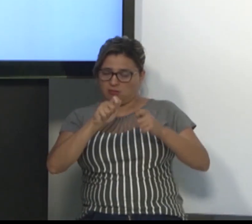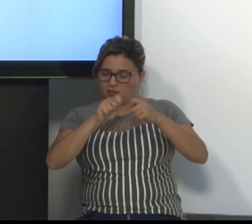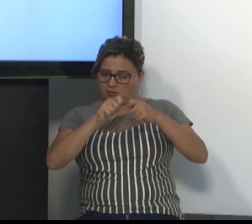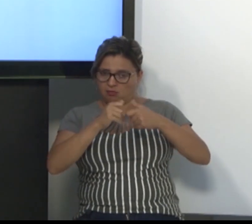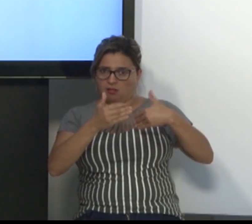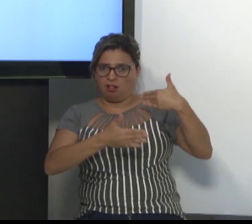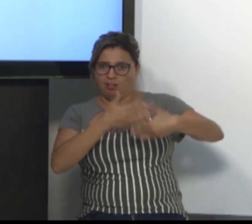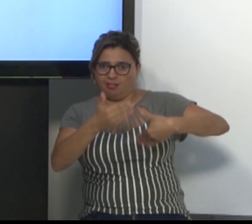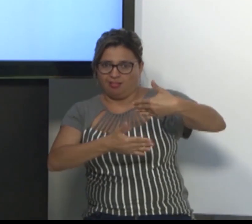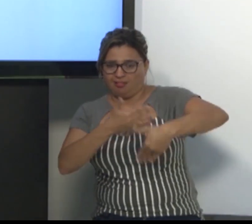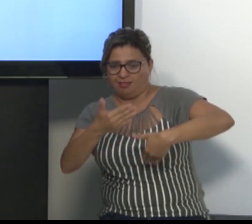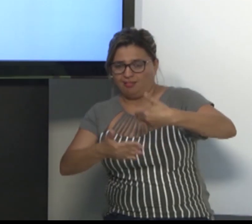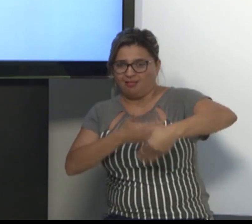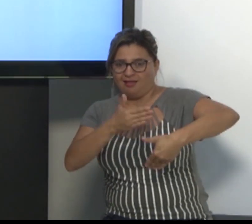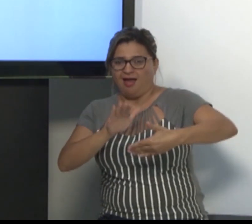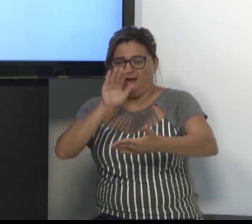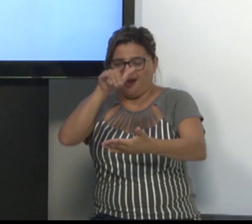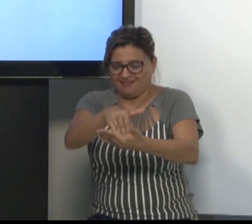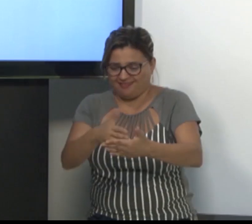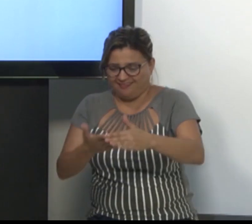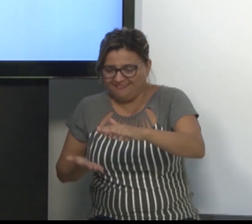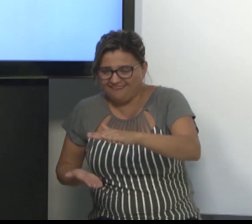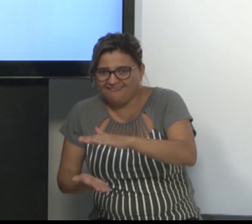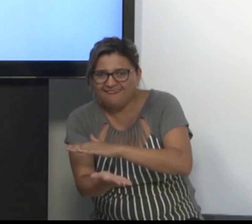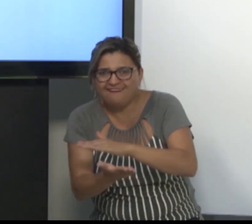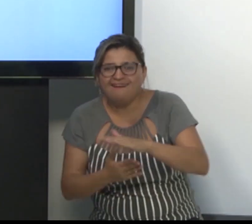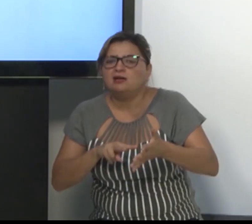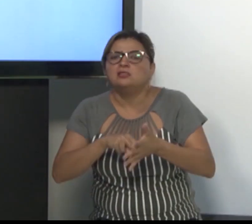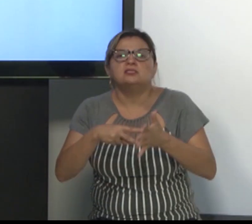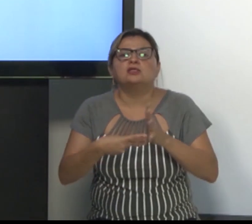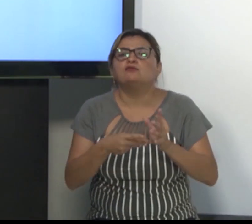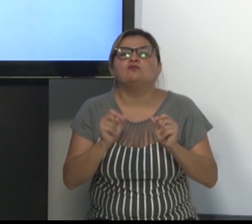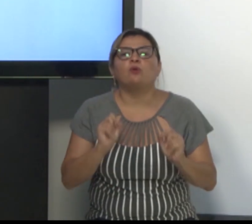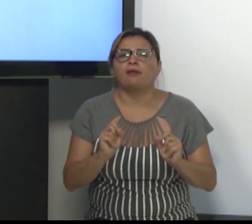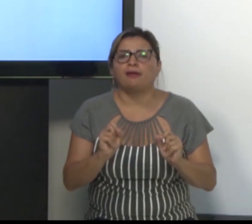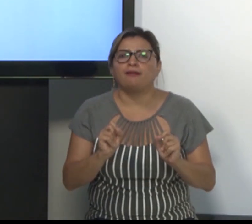continuação, qual o significado disso? Como que nós podemos fazer?